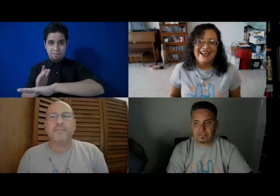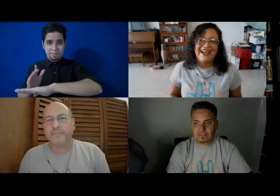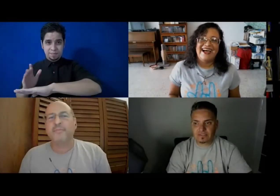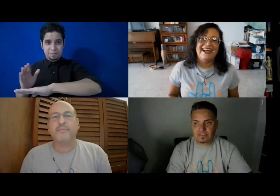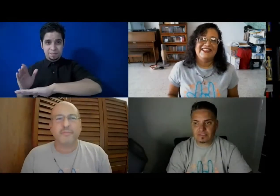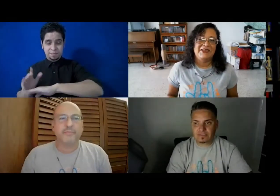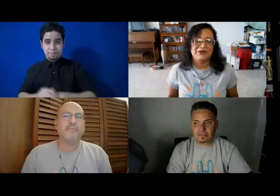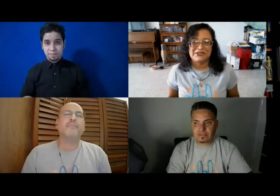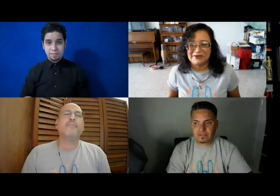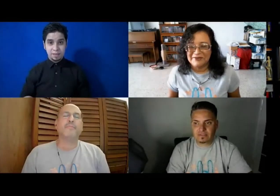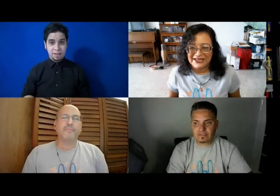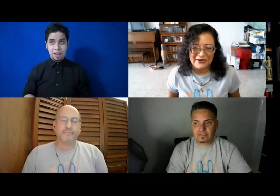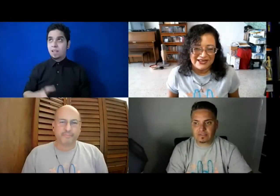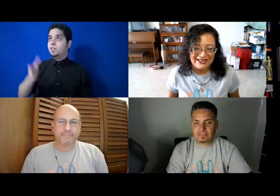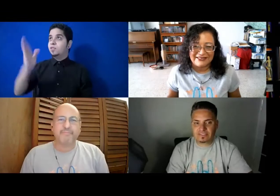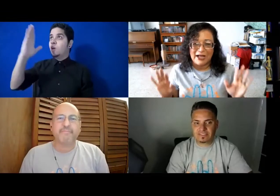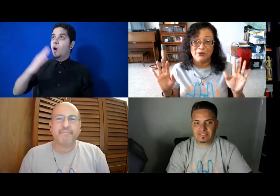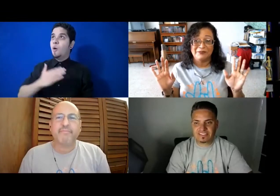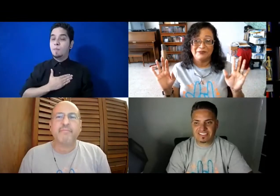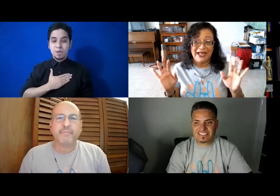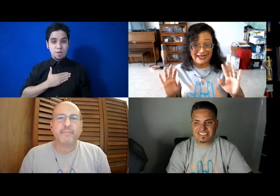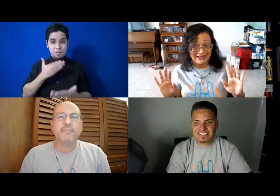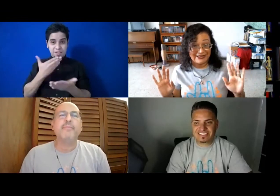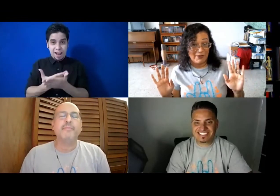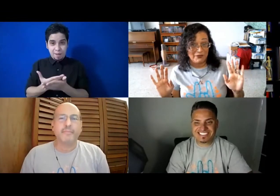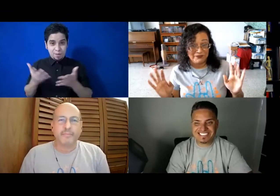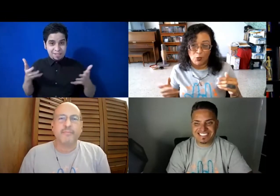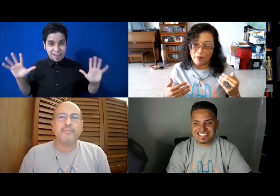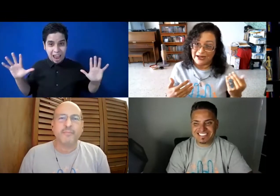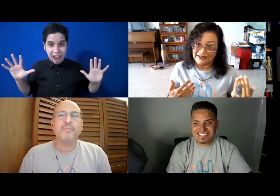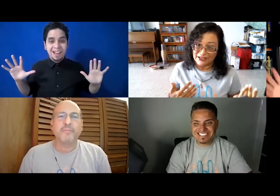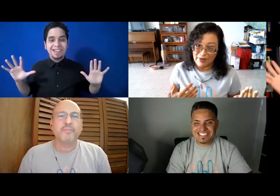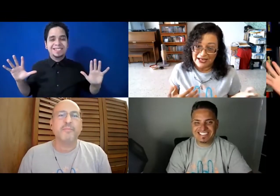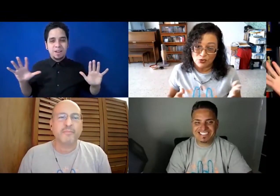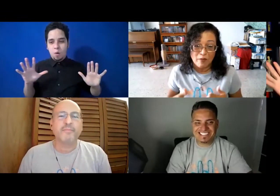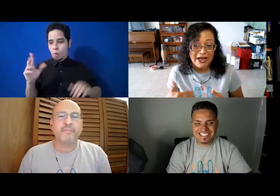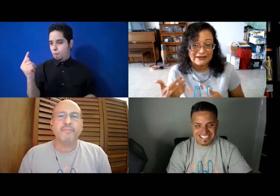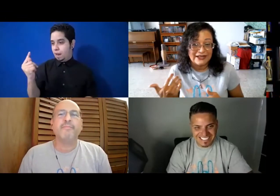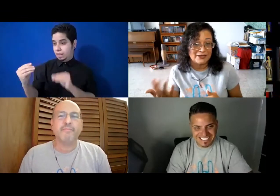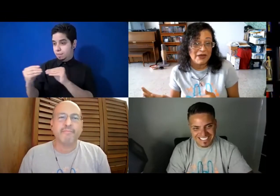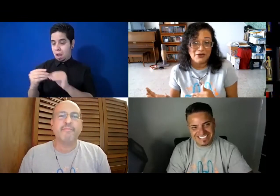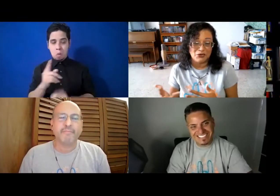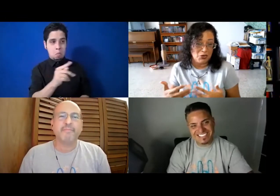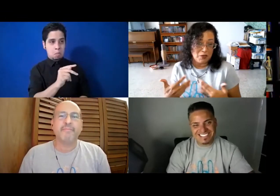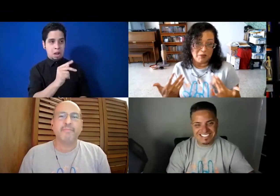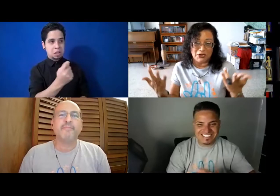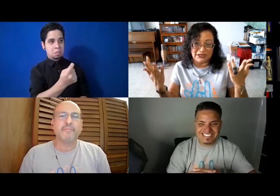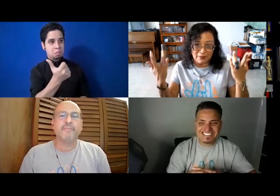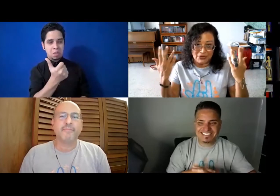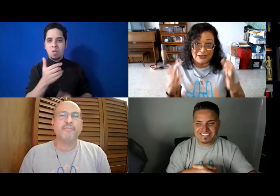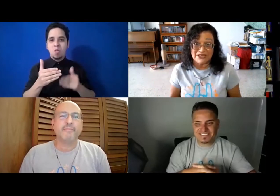¡Ay, Dios mío! Aquí estamos, aquí estamos. Un martes más, un martes menos, no importa, pero ya estamos